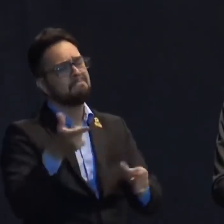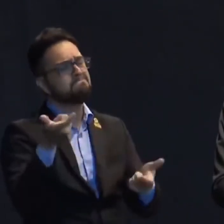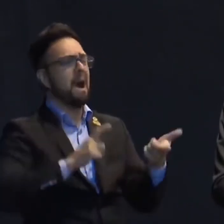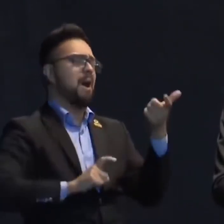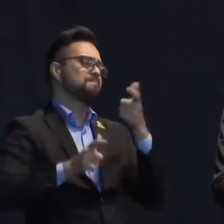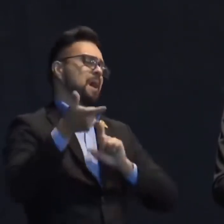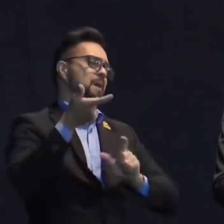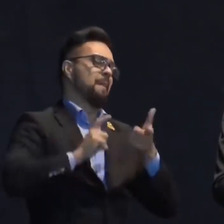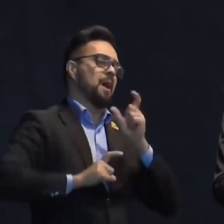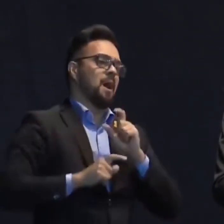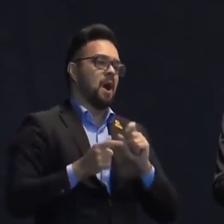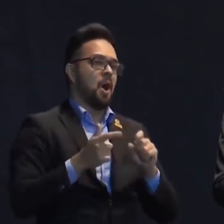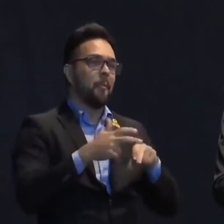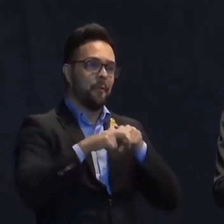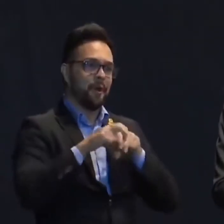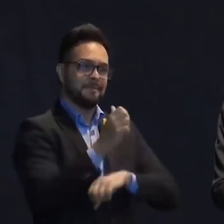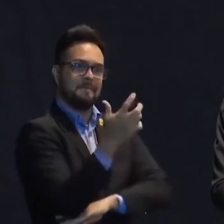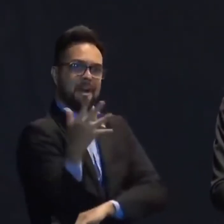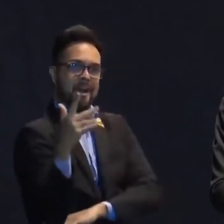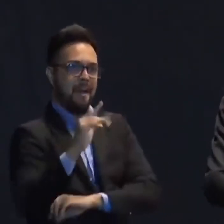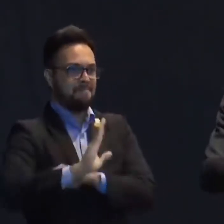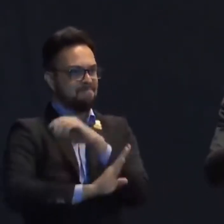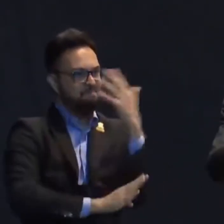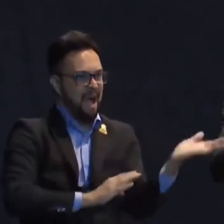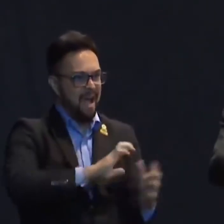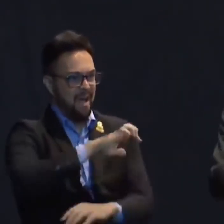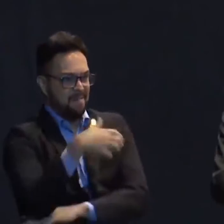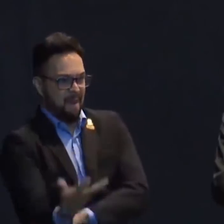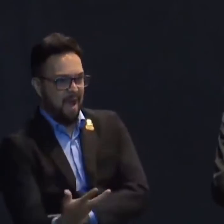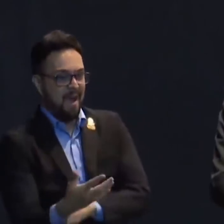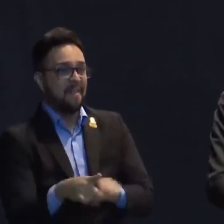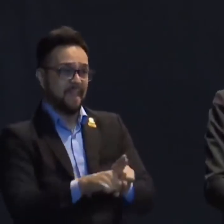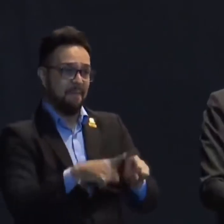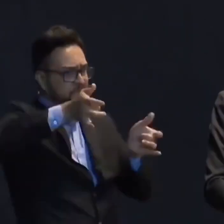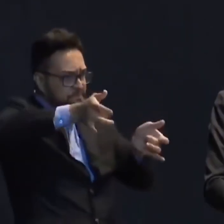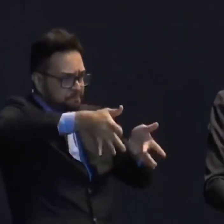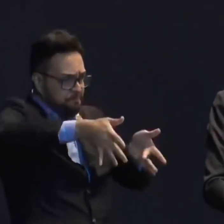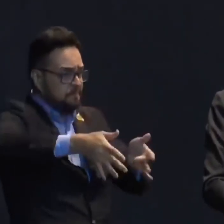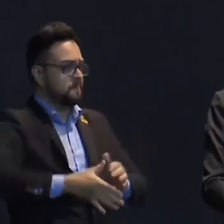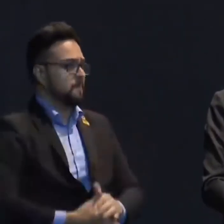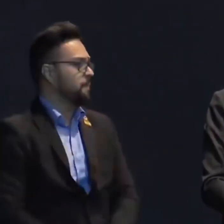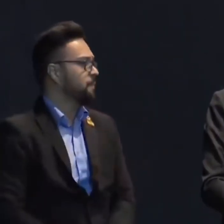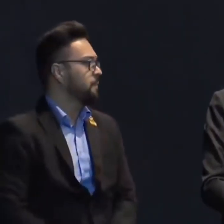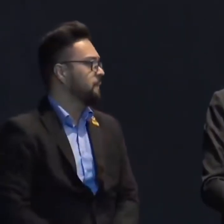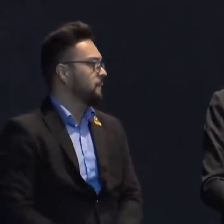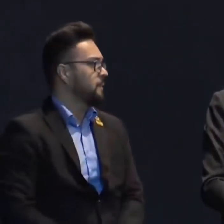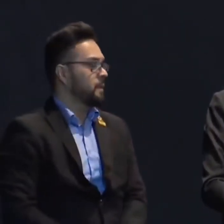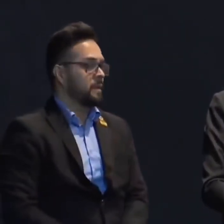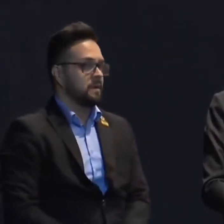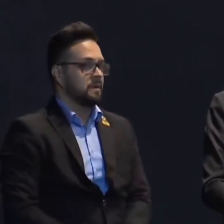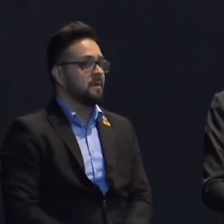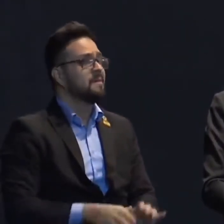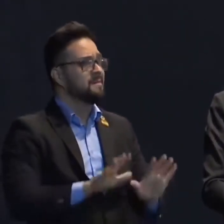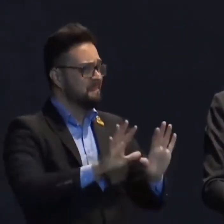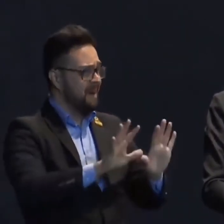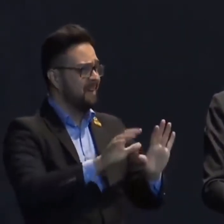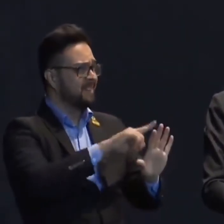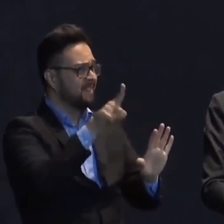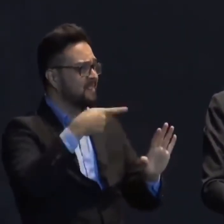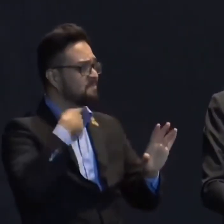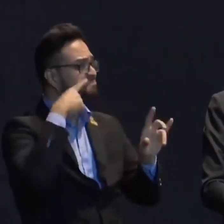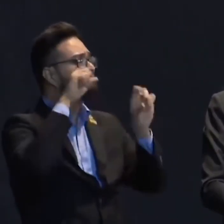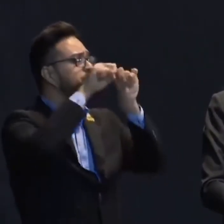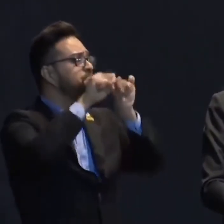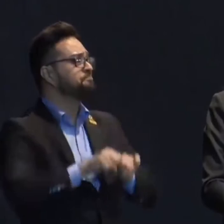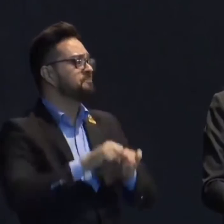questão do desmatamento da Amazônia, depois na questão de focos de incêndio, aos poucos a verdade aparece. Na